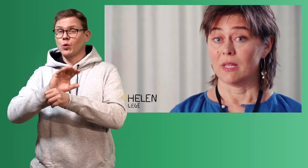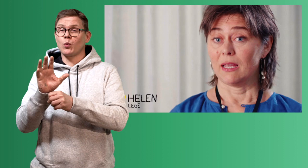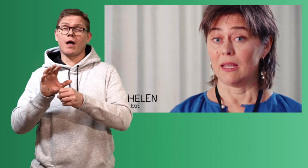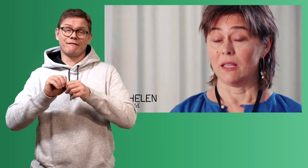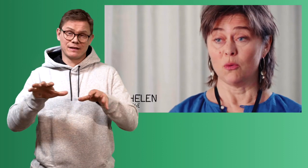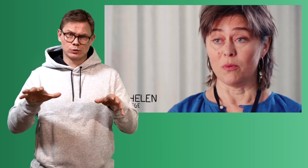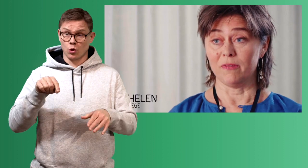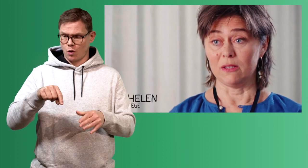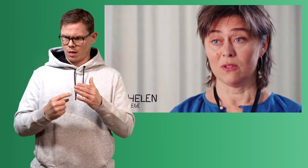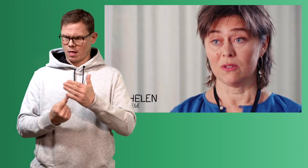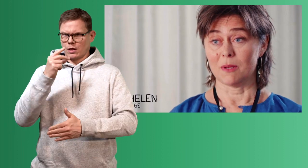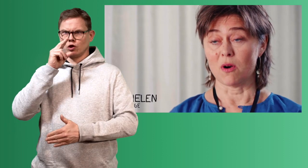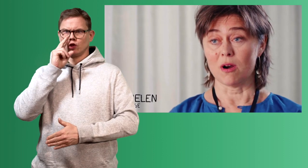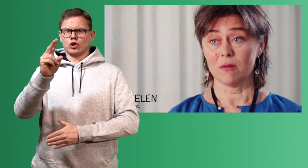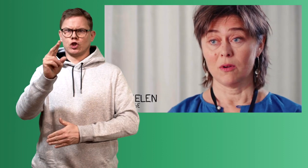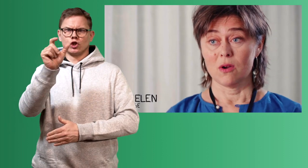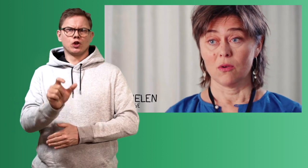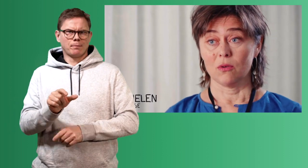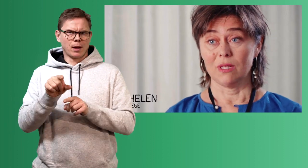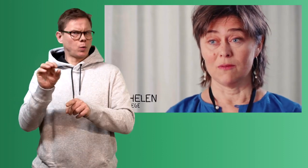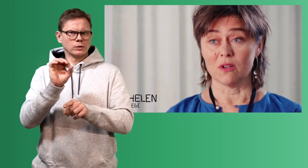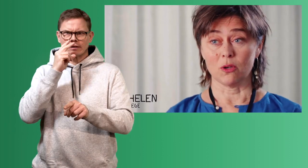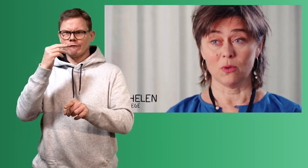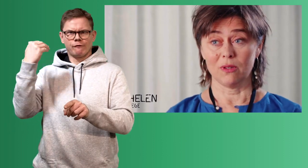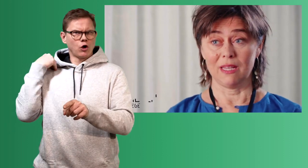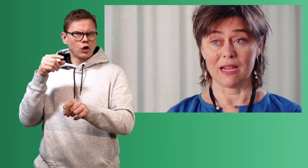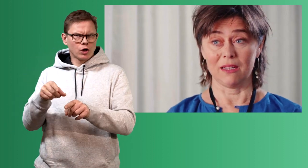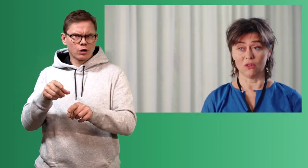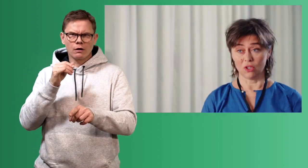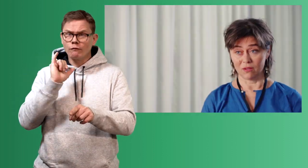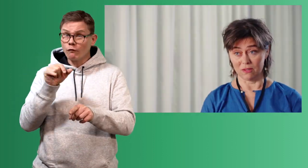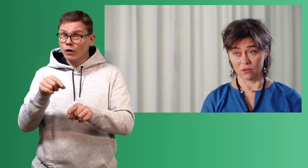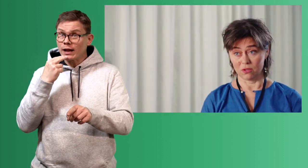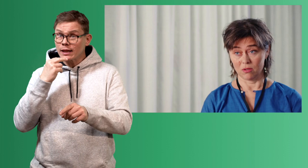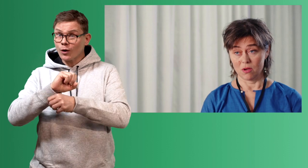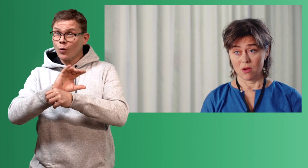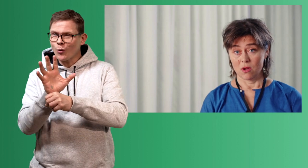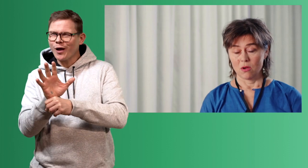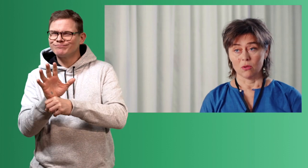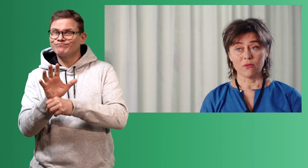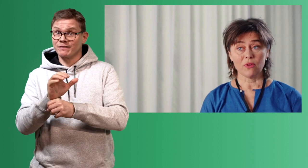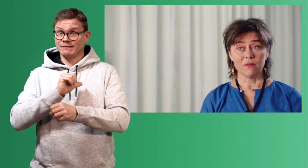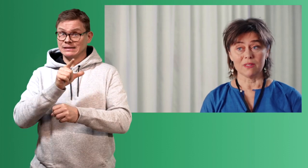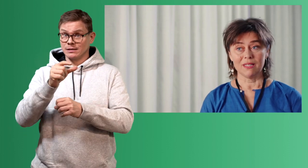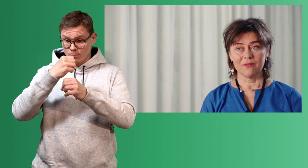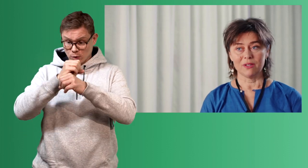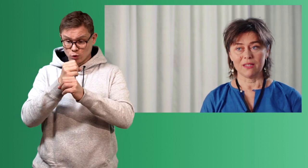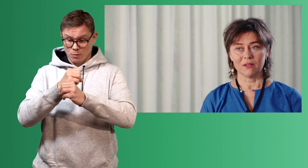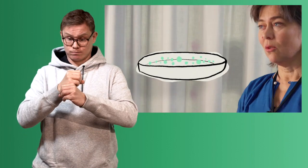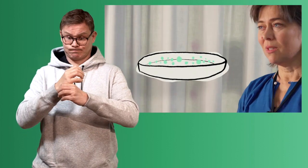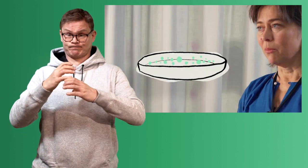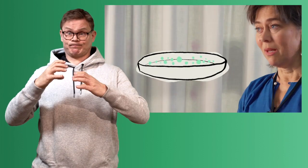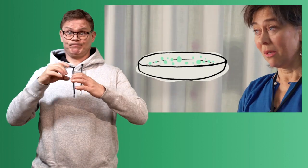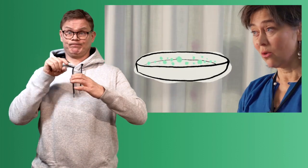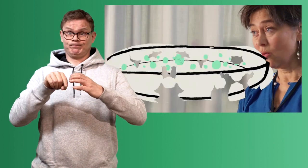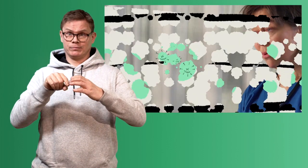en gruppevirus som det er mange av. Og det som vi snakker om nå, det er et nytt virus. Det har fått navnet sitt fordi